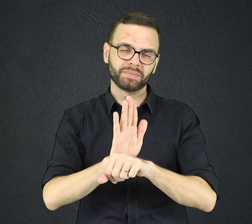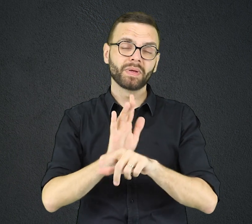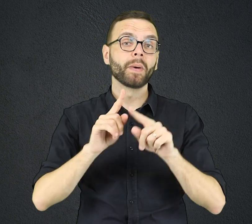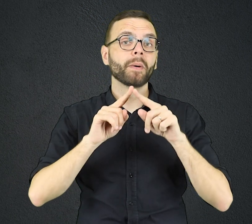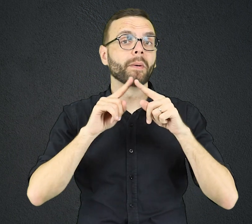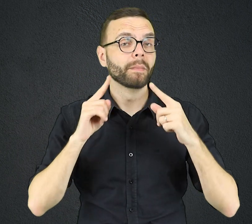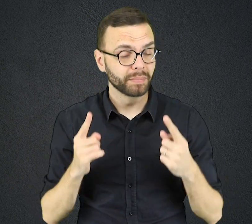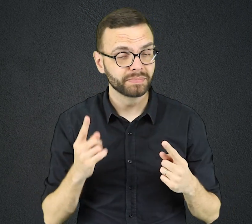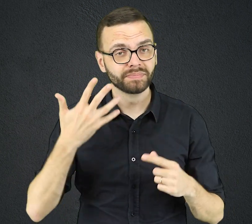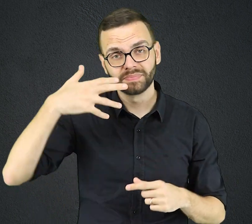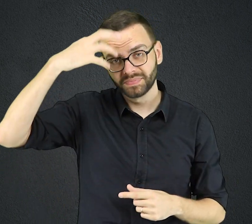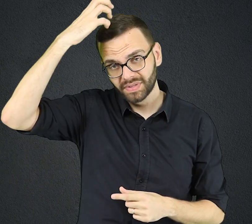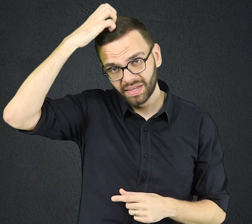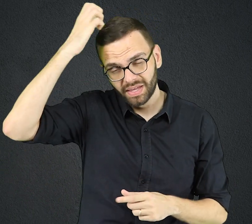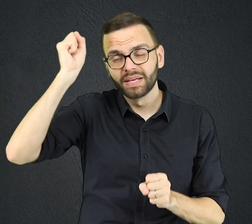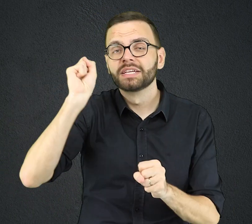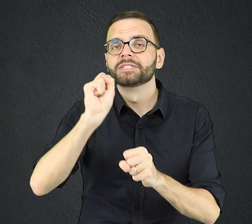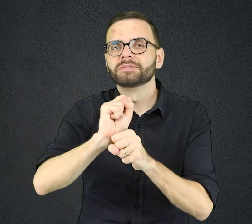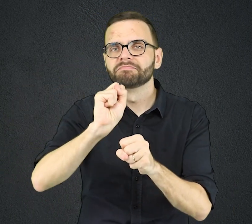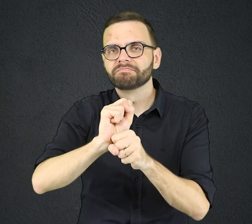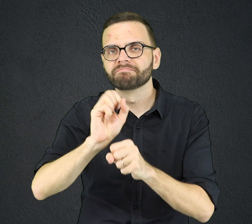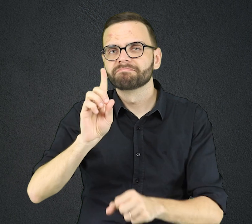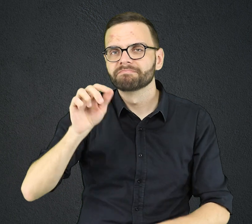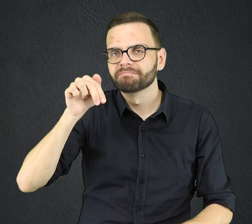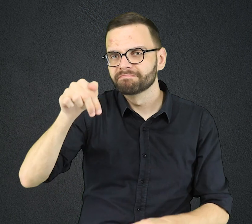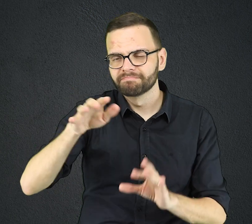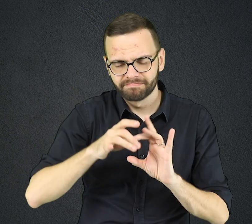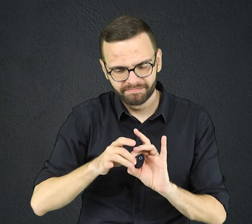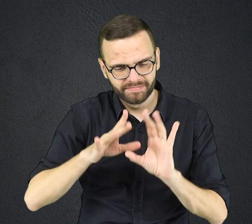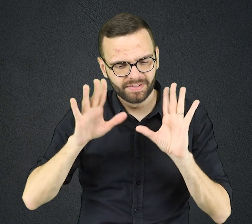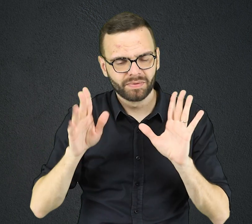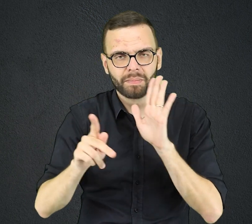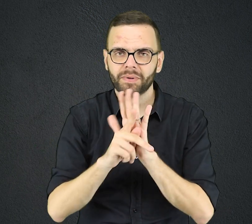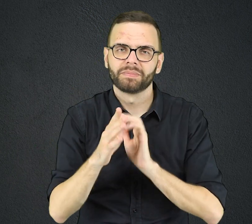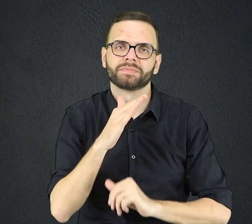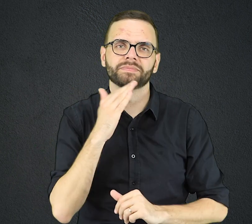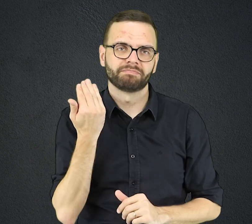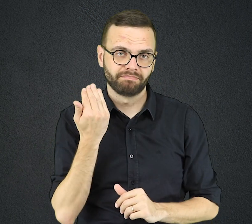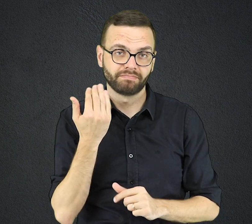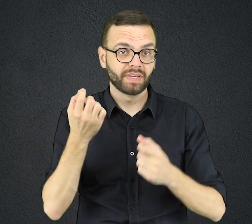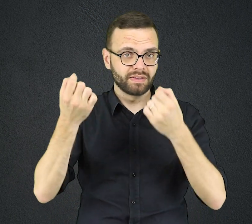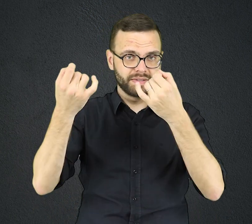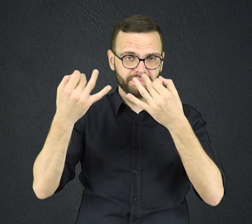apenas esperar que o Deus de Daniel o livrasse da morte. Este relato nos ensina sobre